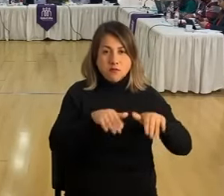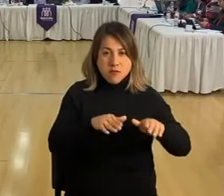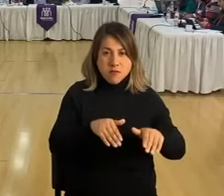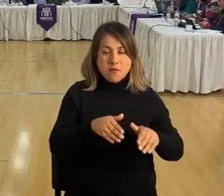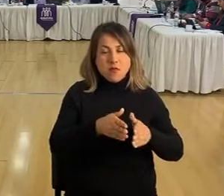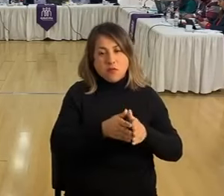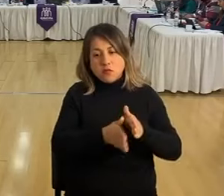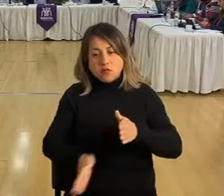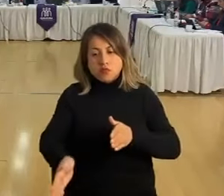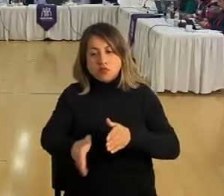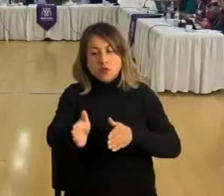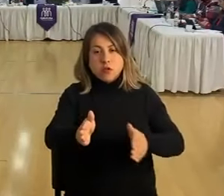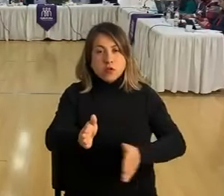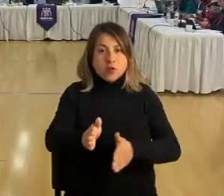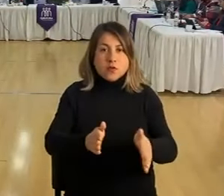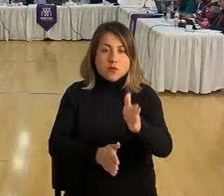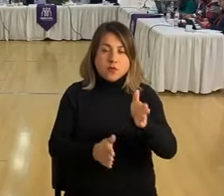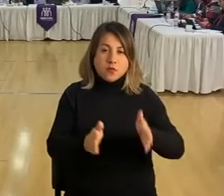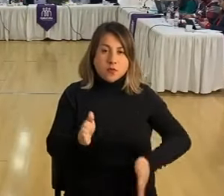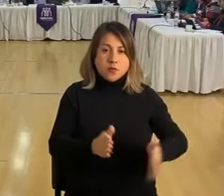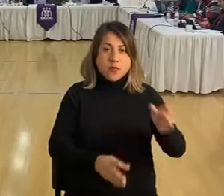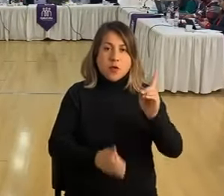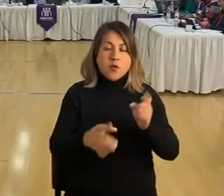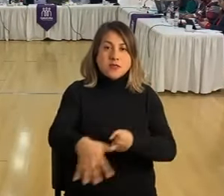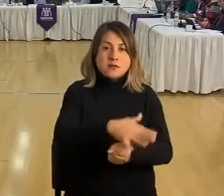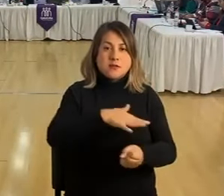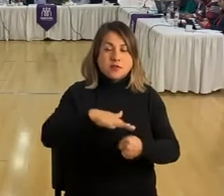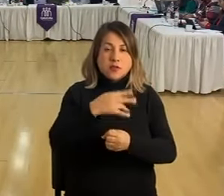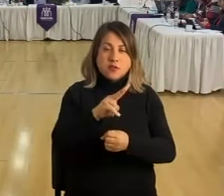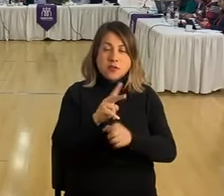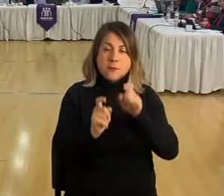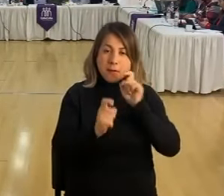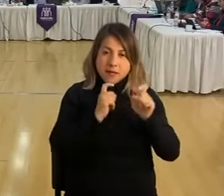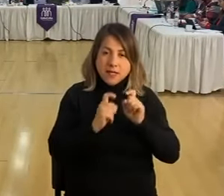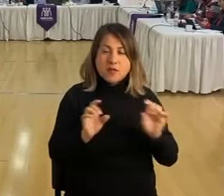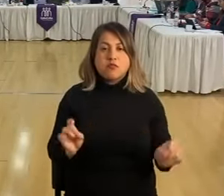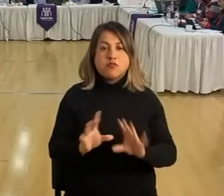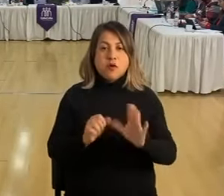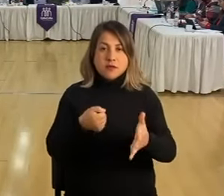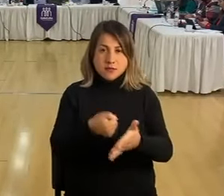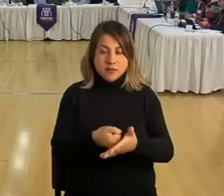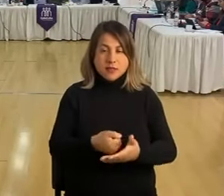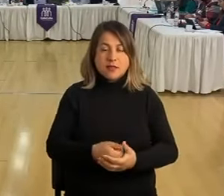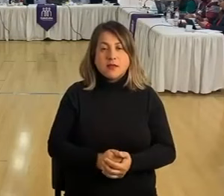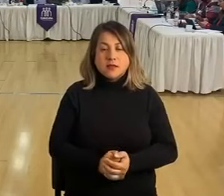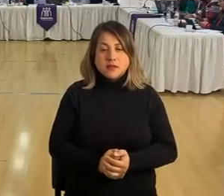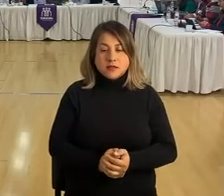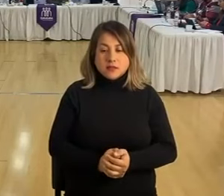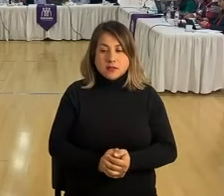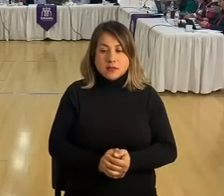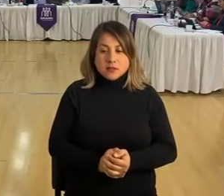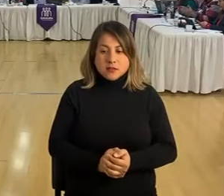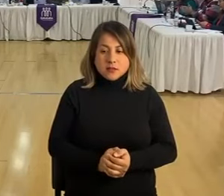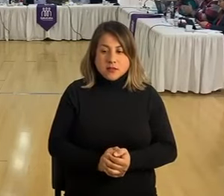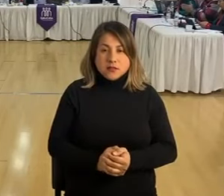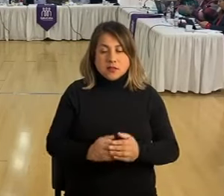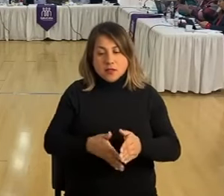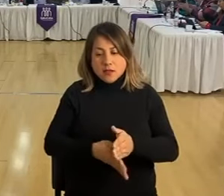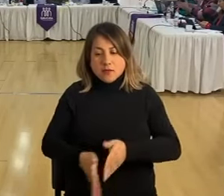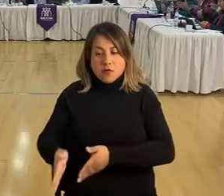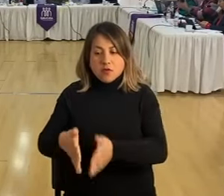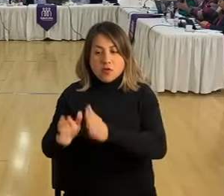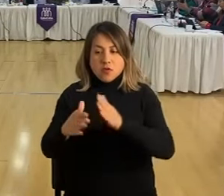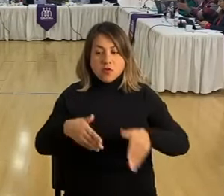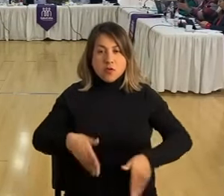se ocasionan algunas situaciones de peligro, o posible accidente, que por los desvíos se